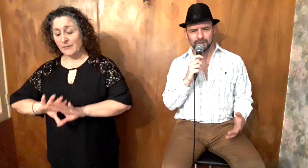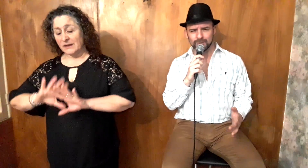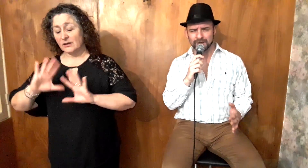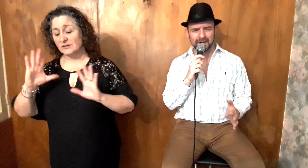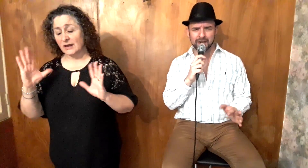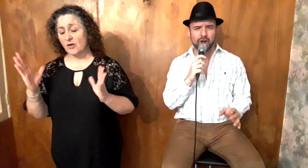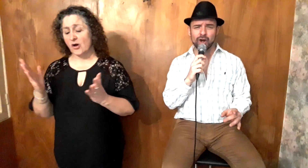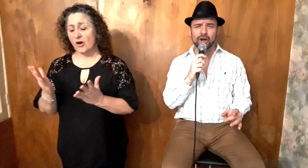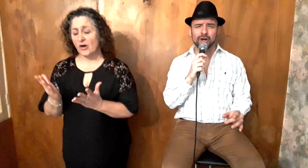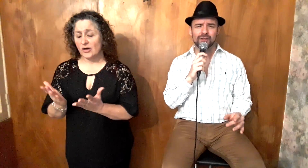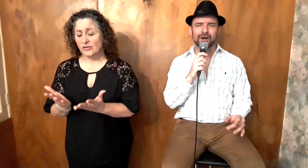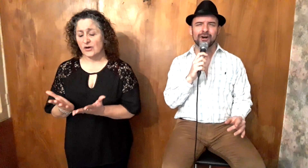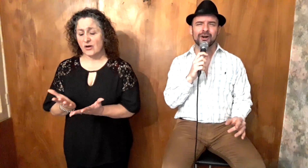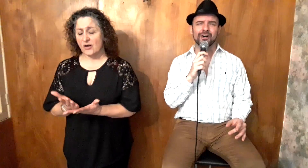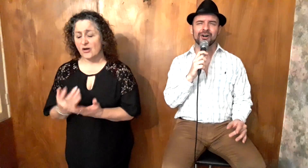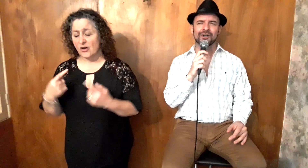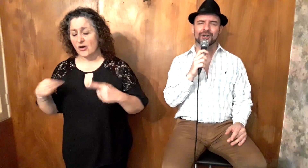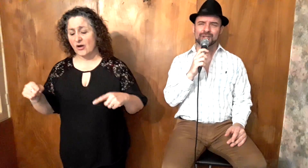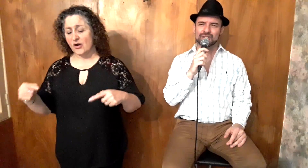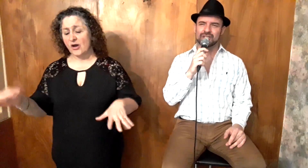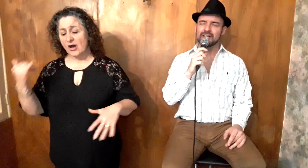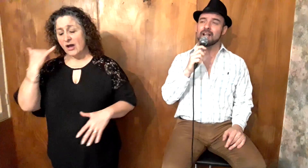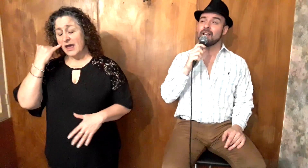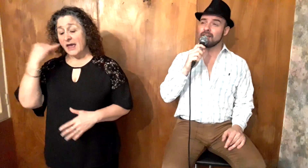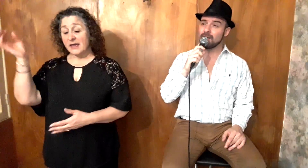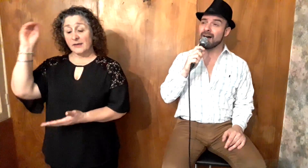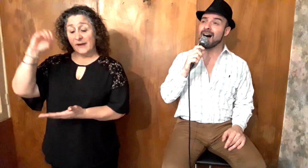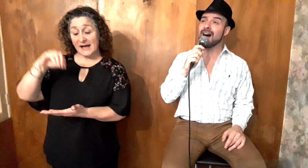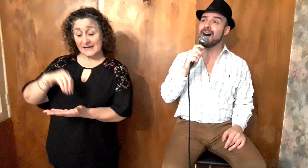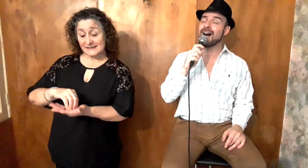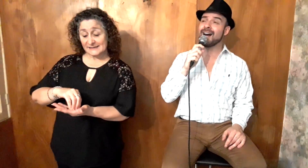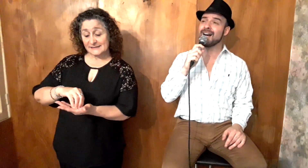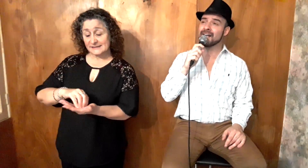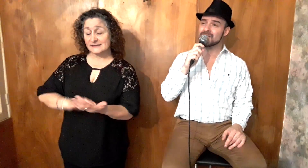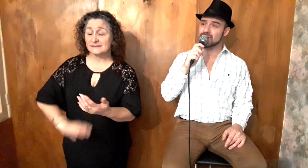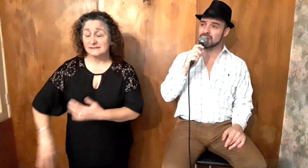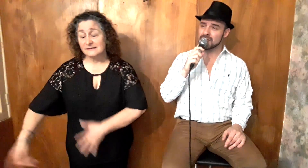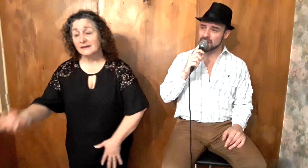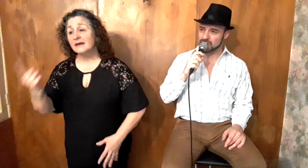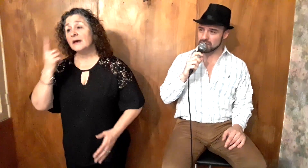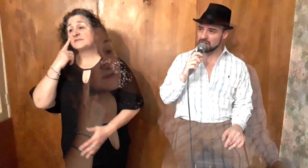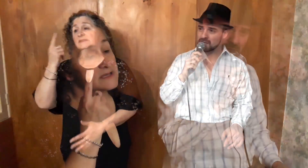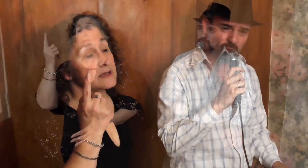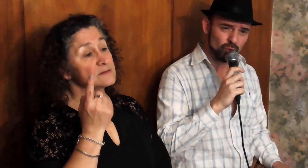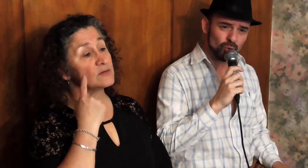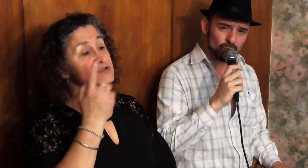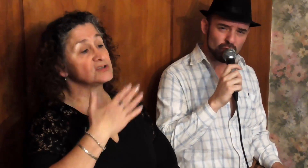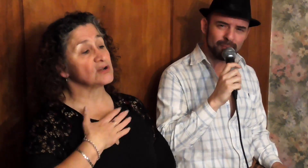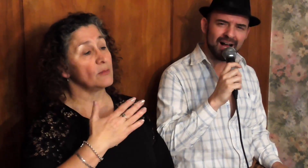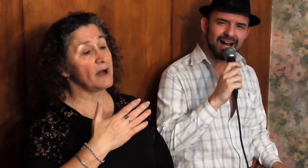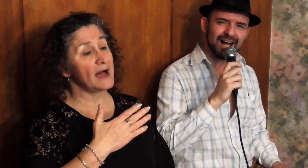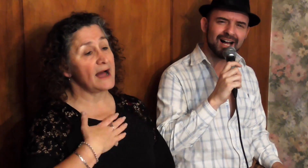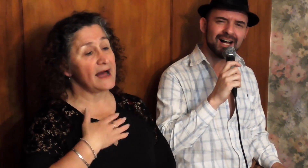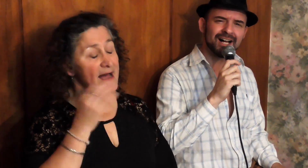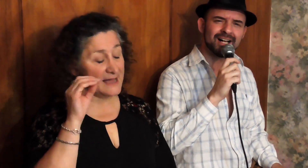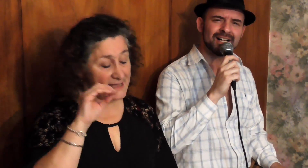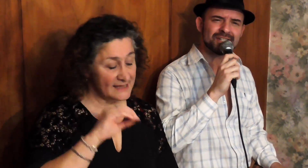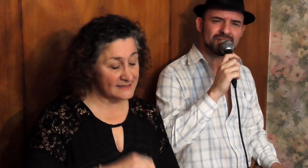y un recodos Y más, sí mucho más,